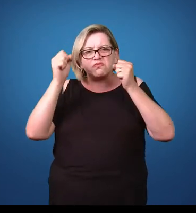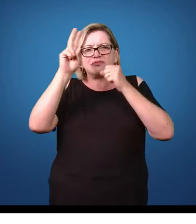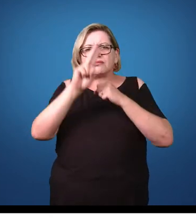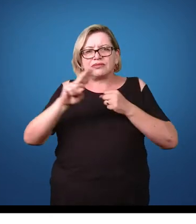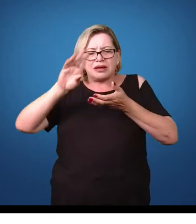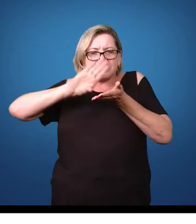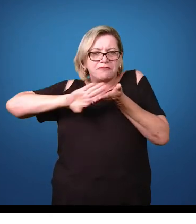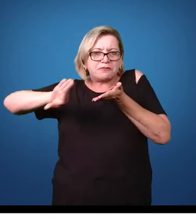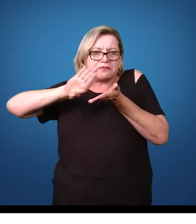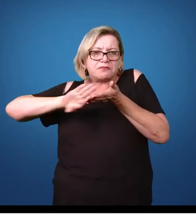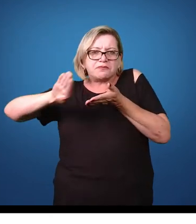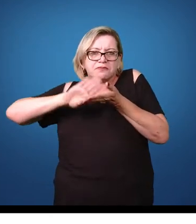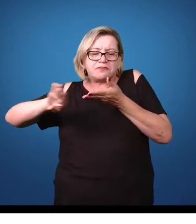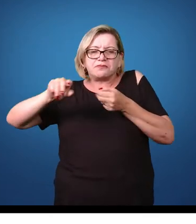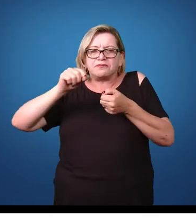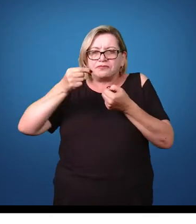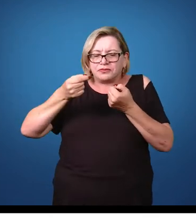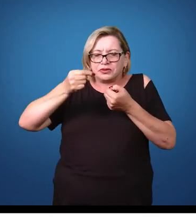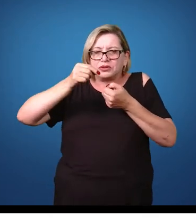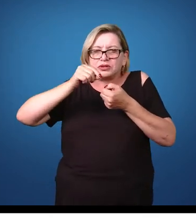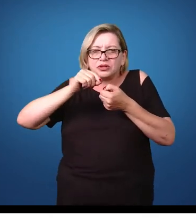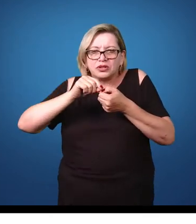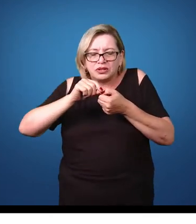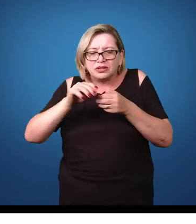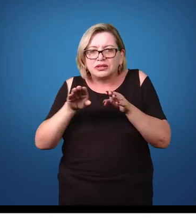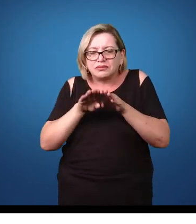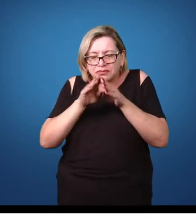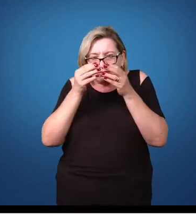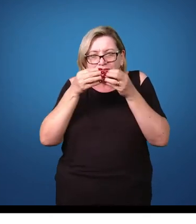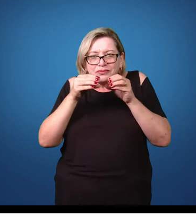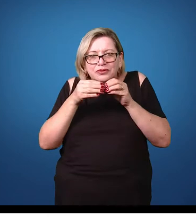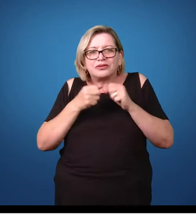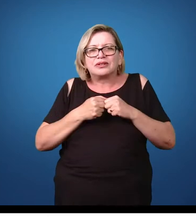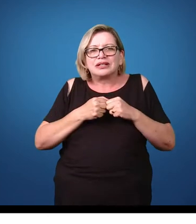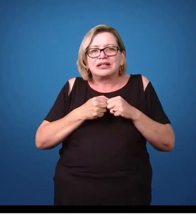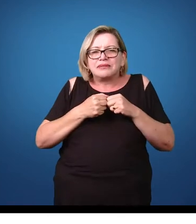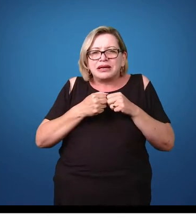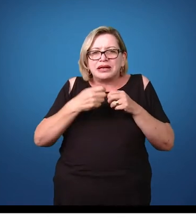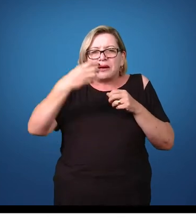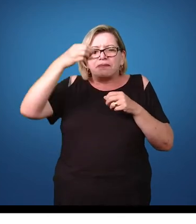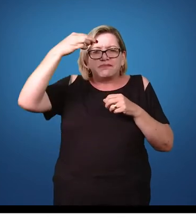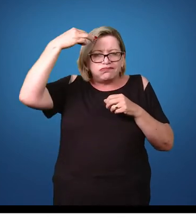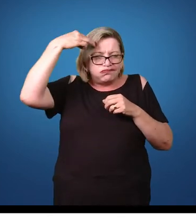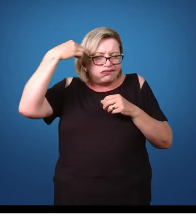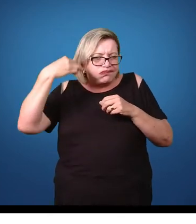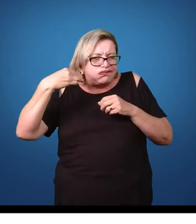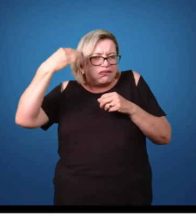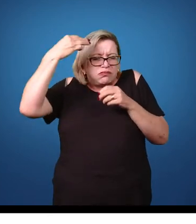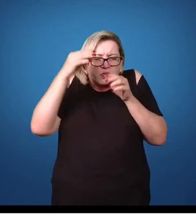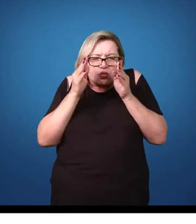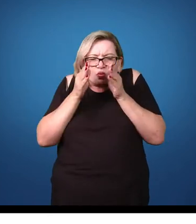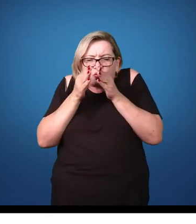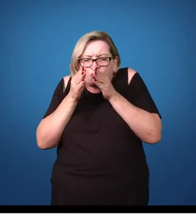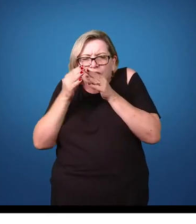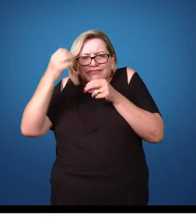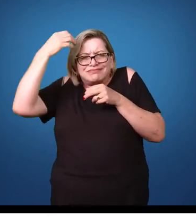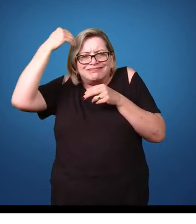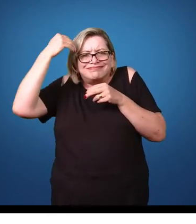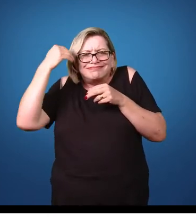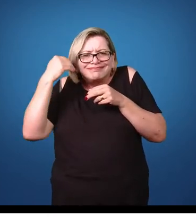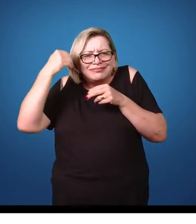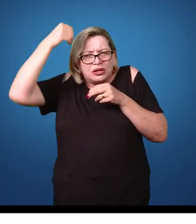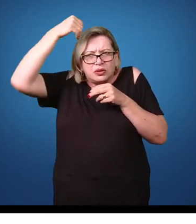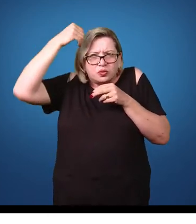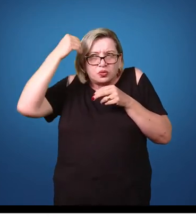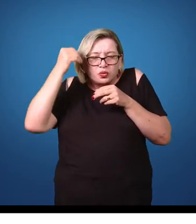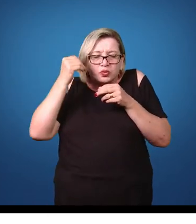utilizados para retirar a forma adulta, como as lêndias. O uso de pentes finos também auxilia bastante na remoção